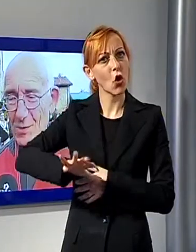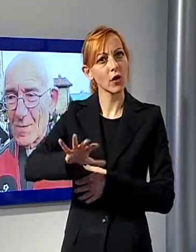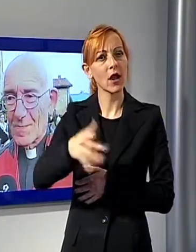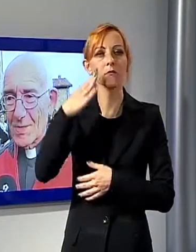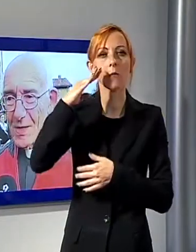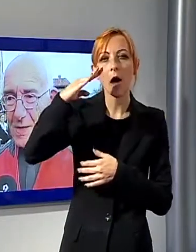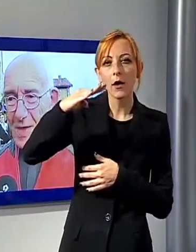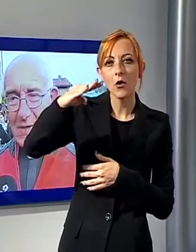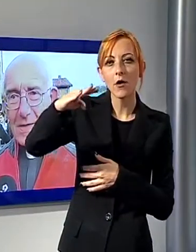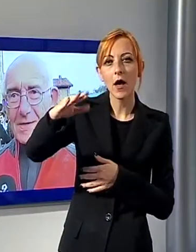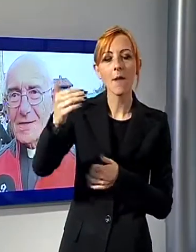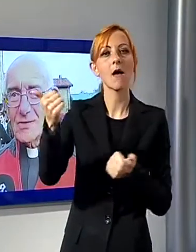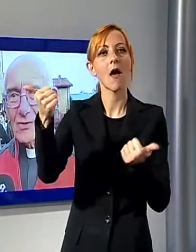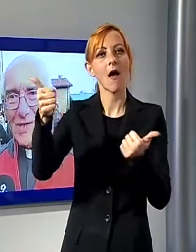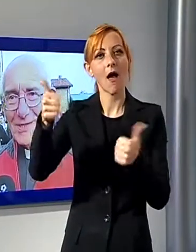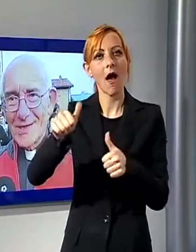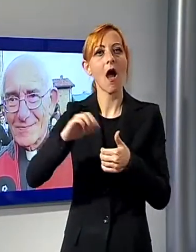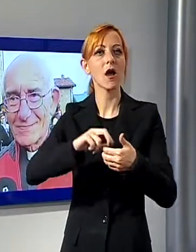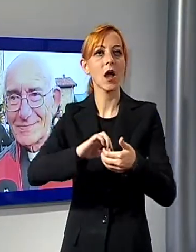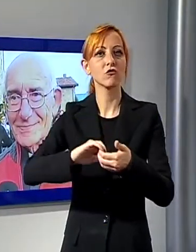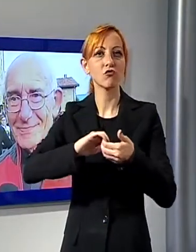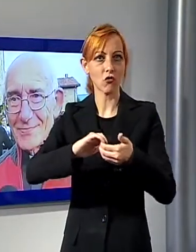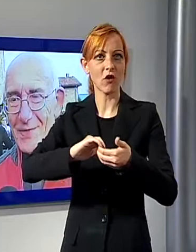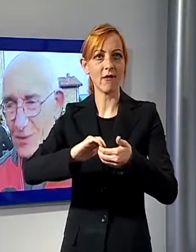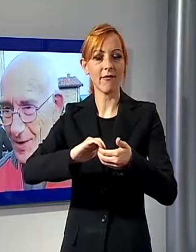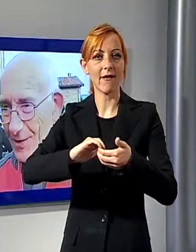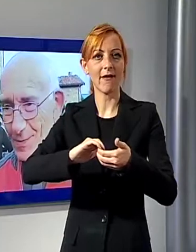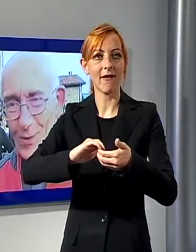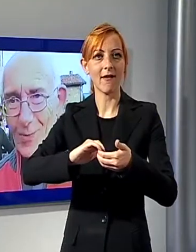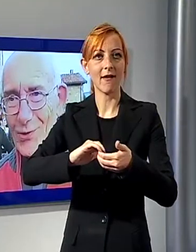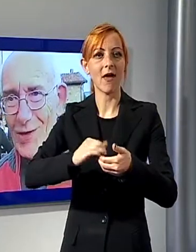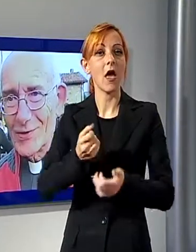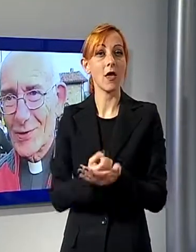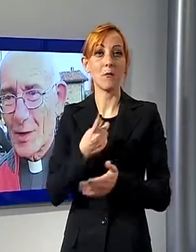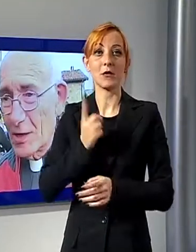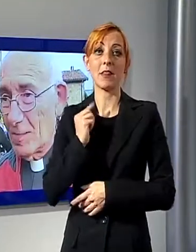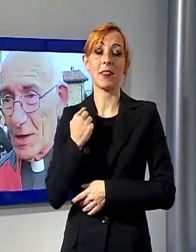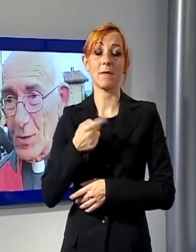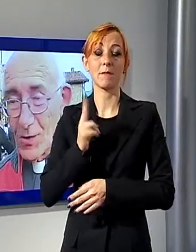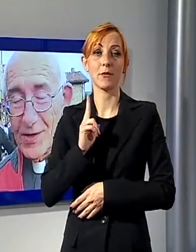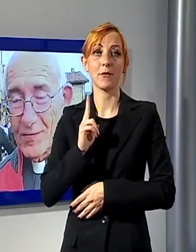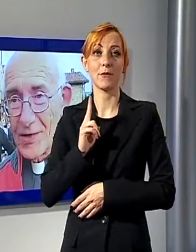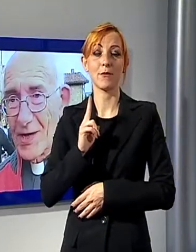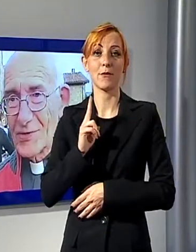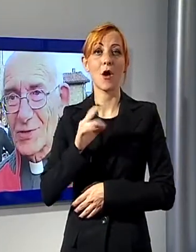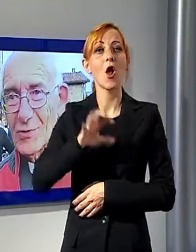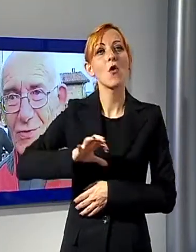panoramico, ma di socialità. È quello che è il più importante, perché bei luoghi in Garfagnan se ne trovano